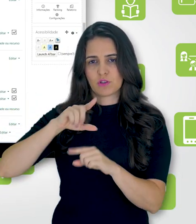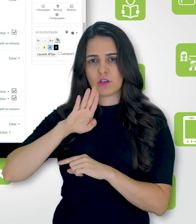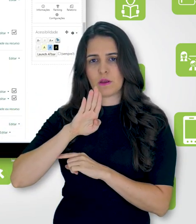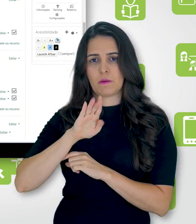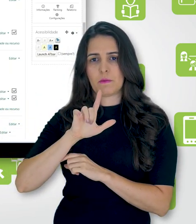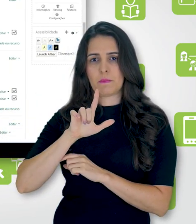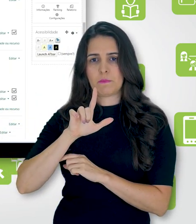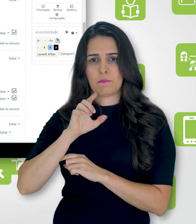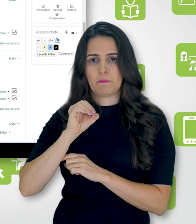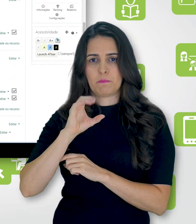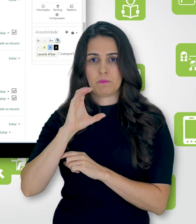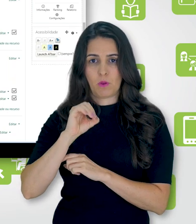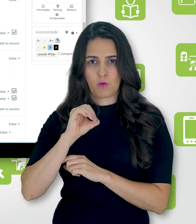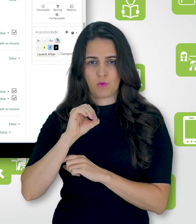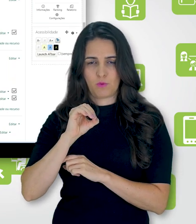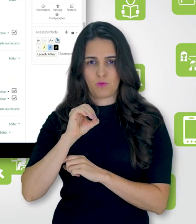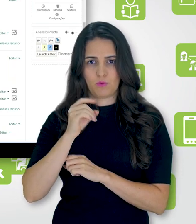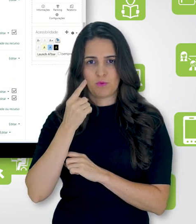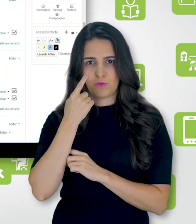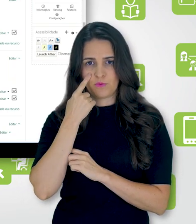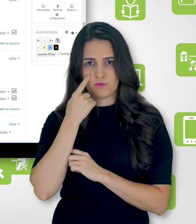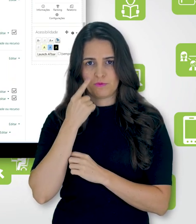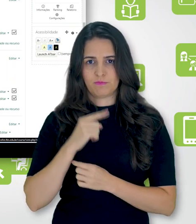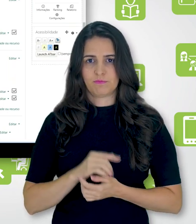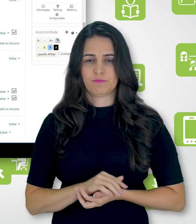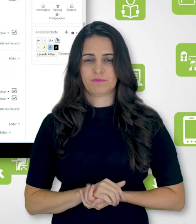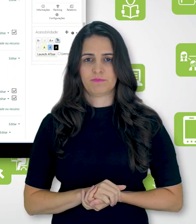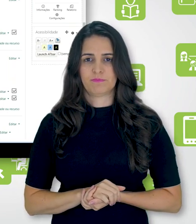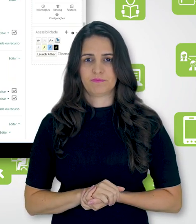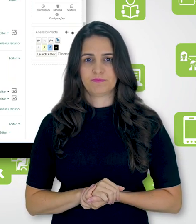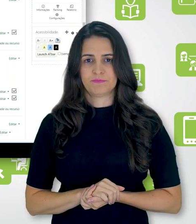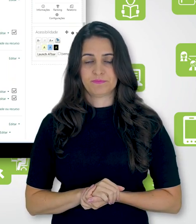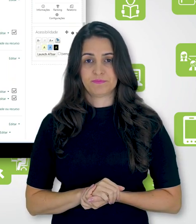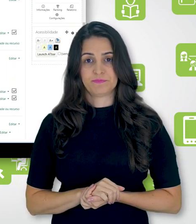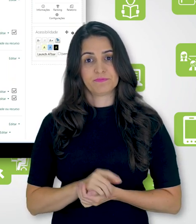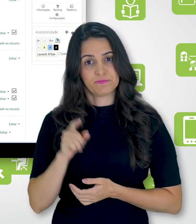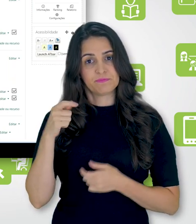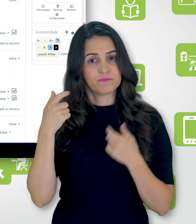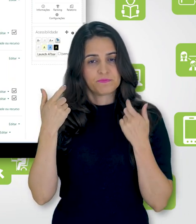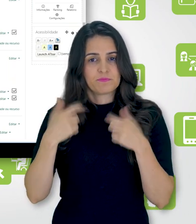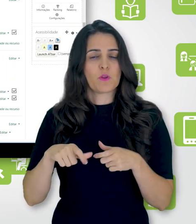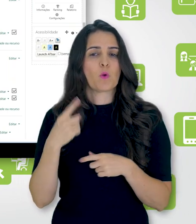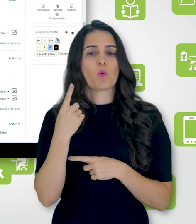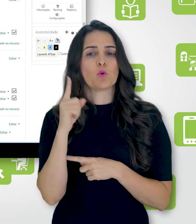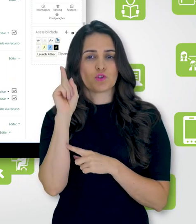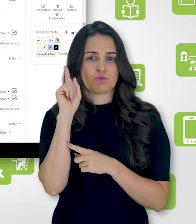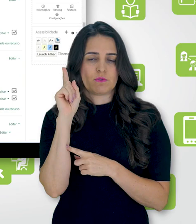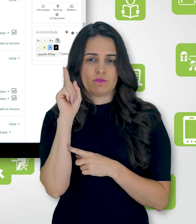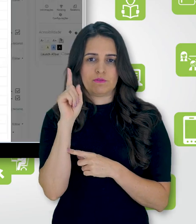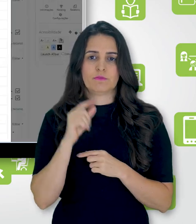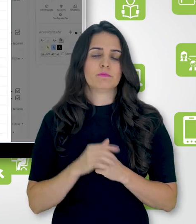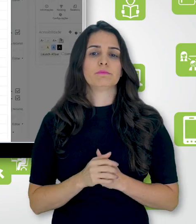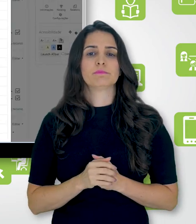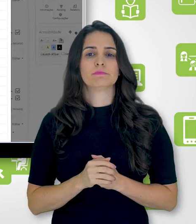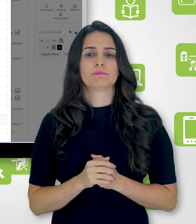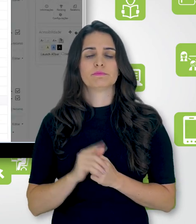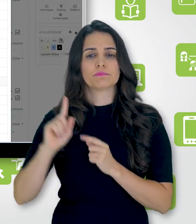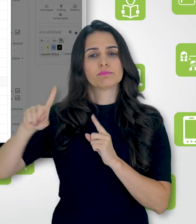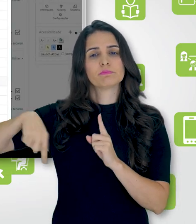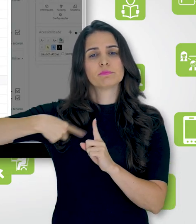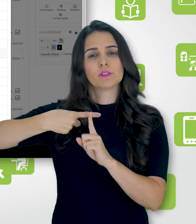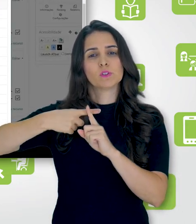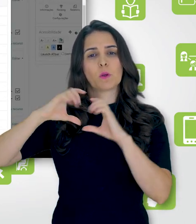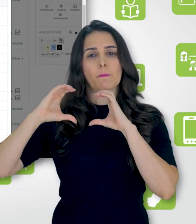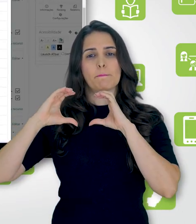que fica aqui, nesse menu suspenso, na esquerda da sua sala, é a última opção. Então, vamos adicionar